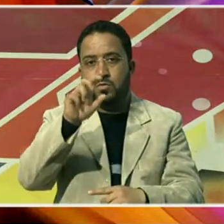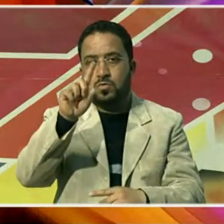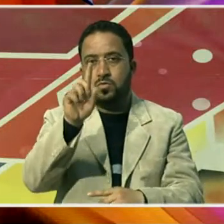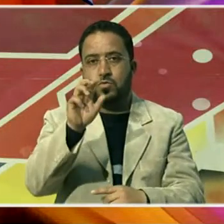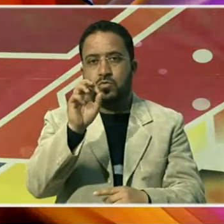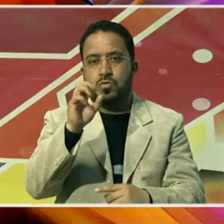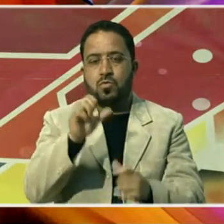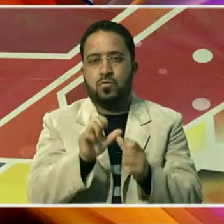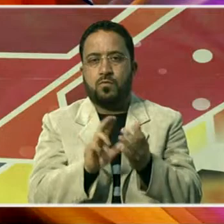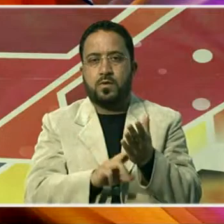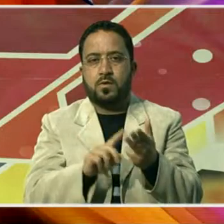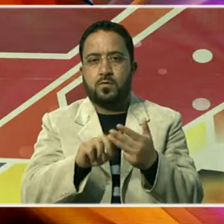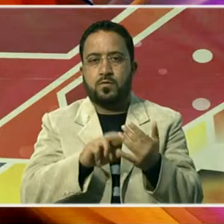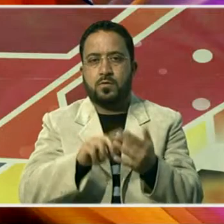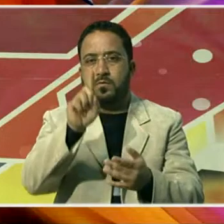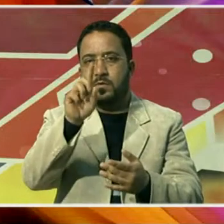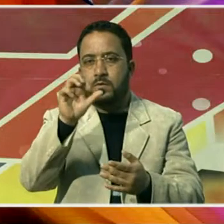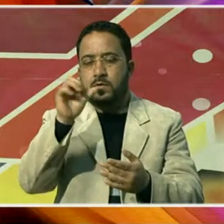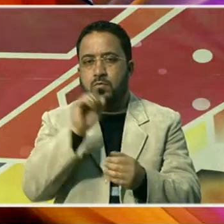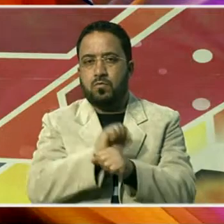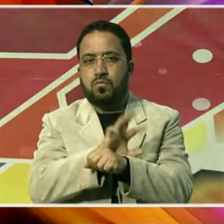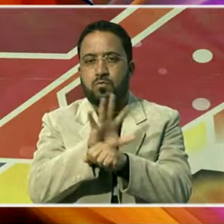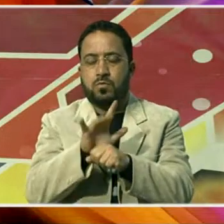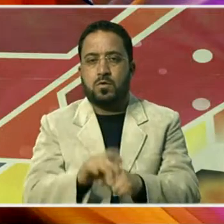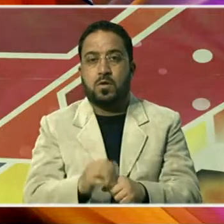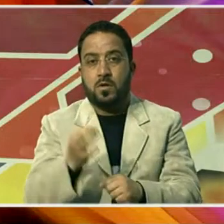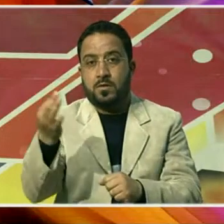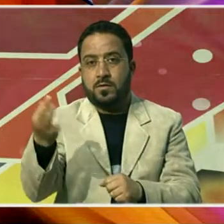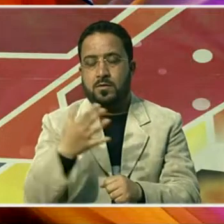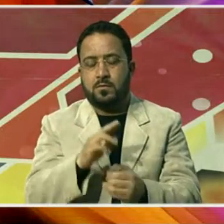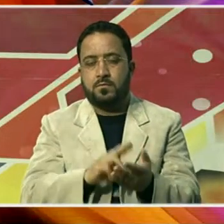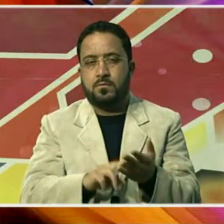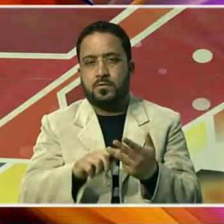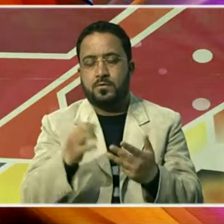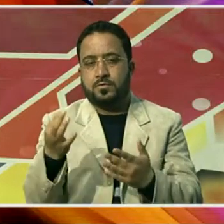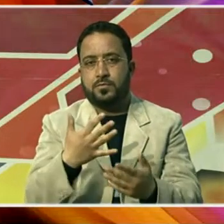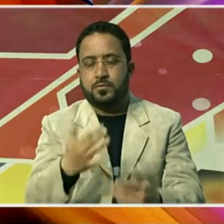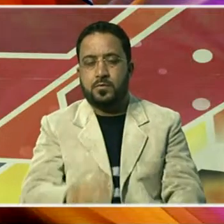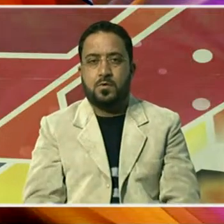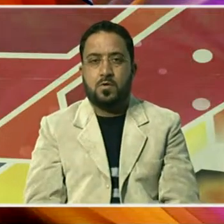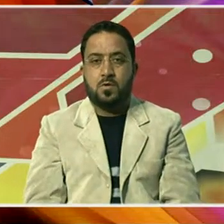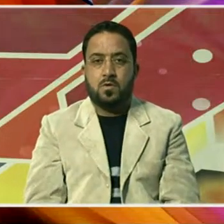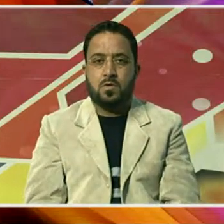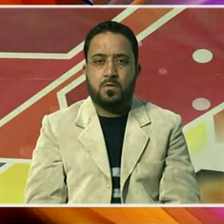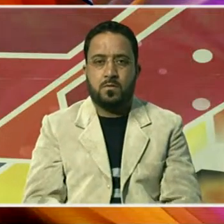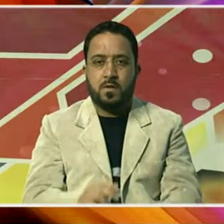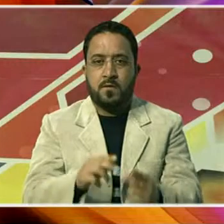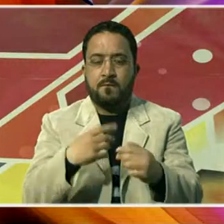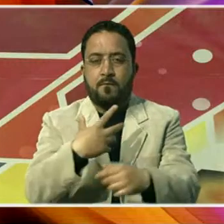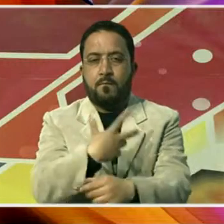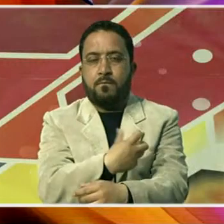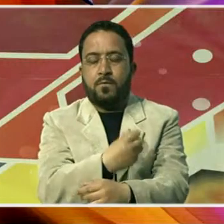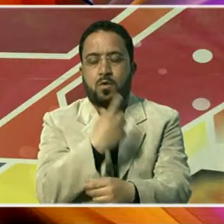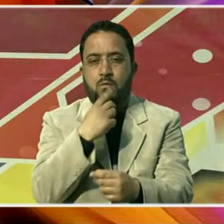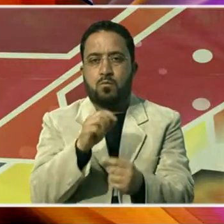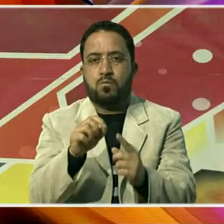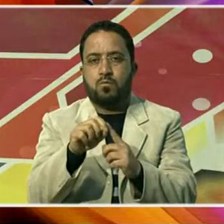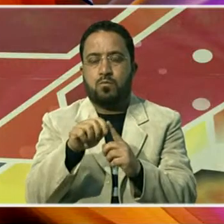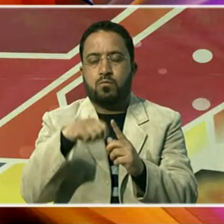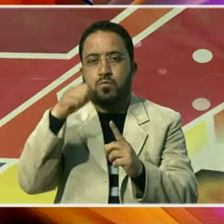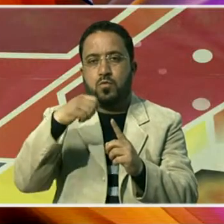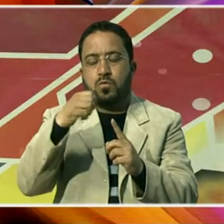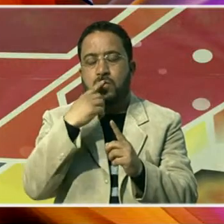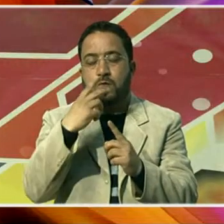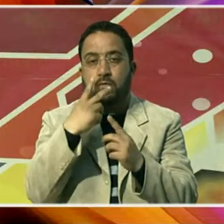تازہ صورتحال اور ویکسنیشن پروگرام کا جائزہ